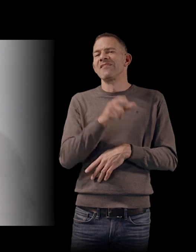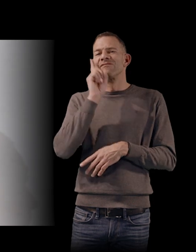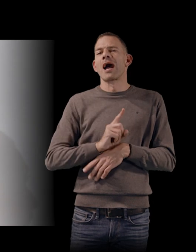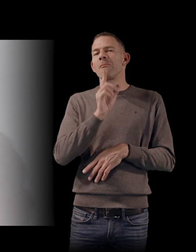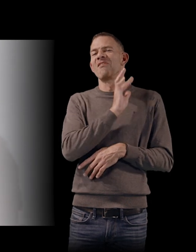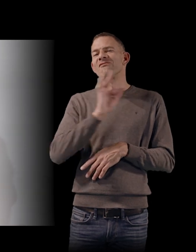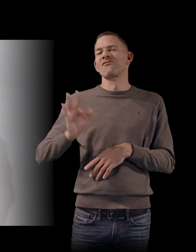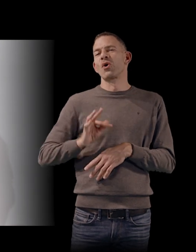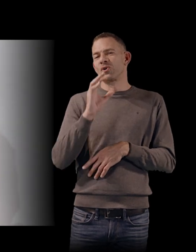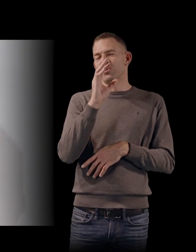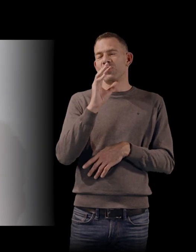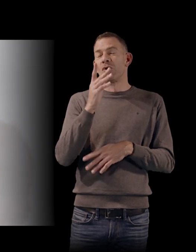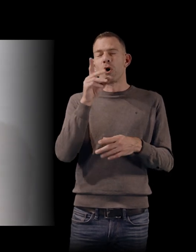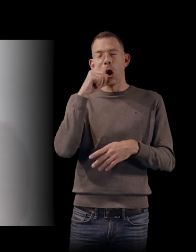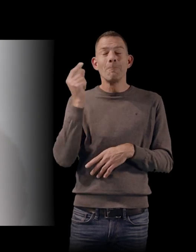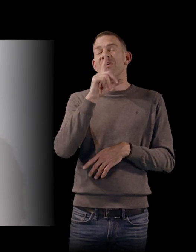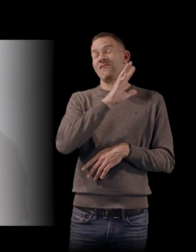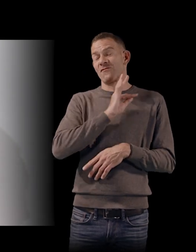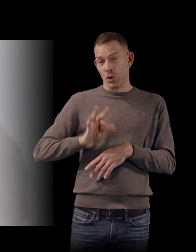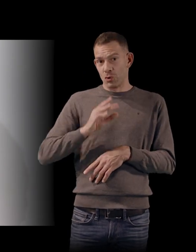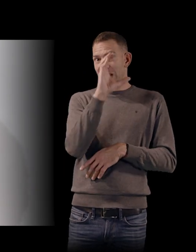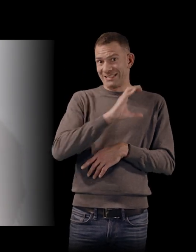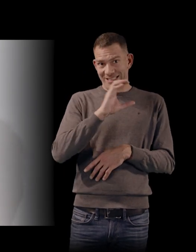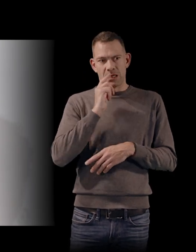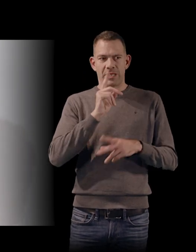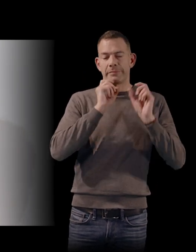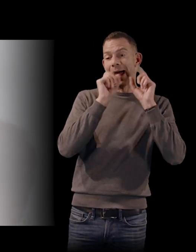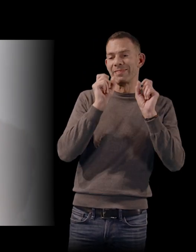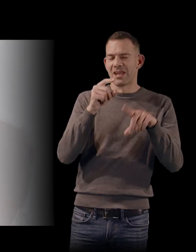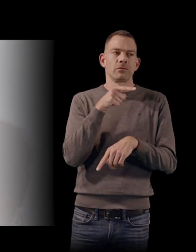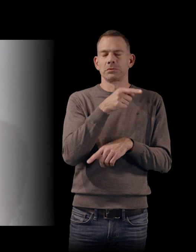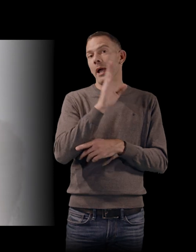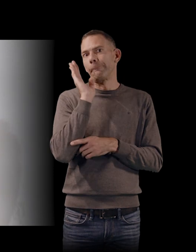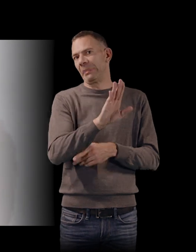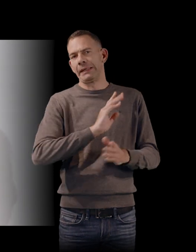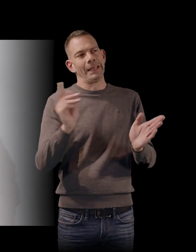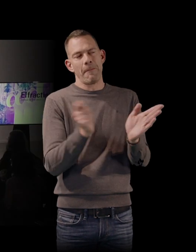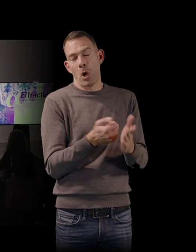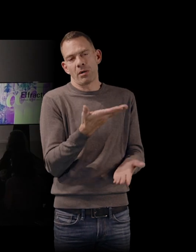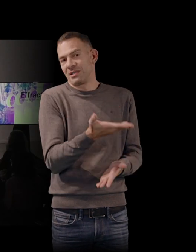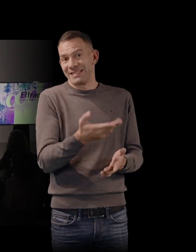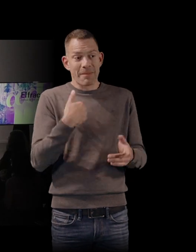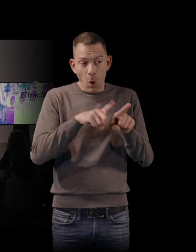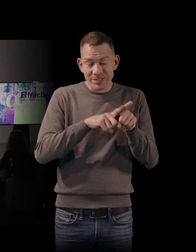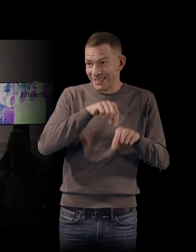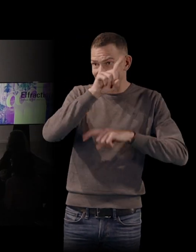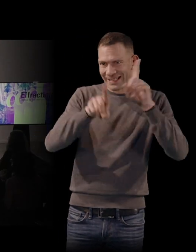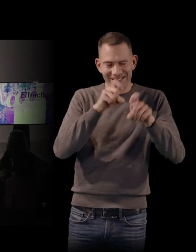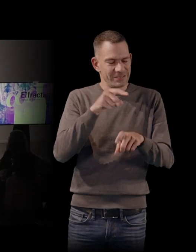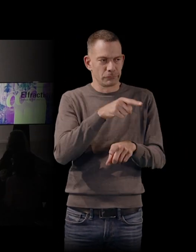entend François Chalet et dans sa façon de parler, dans sa diction et dans le type de questions qu'il pose à la comédienne, qui sont des questions qu'aujourd'hui,